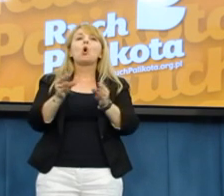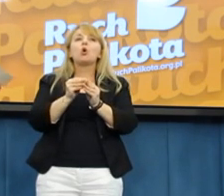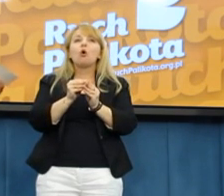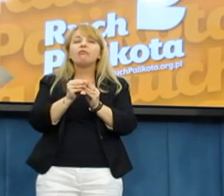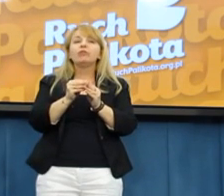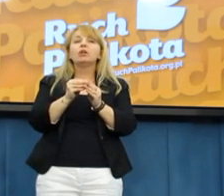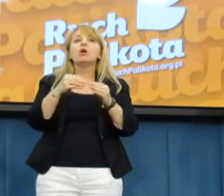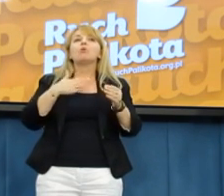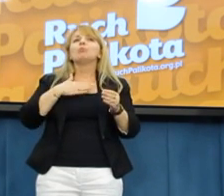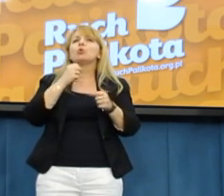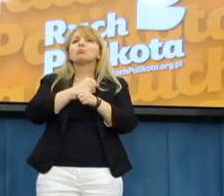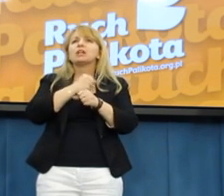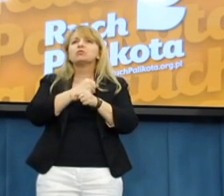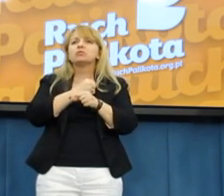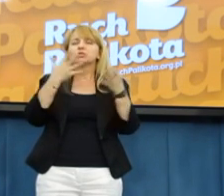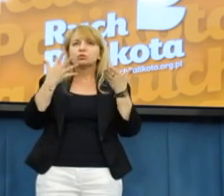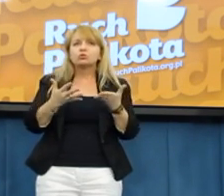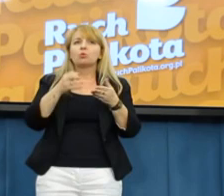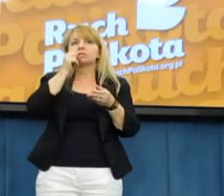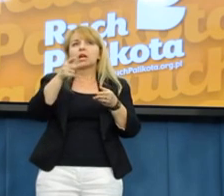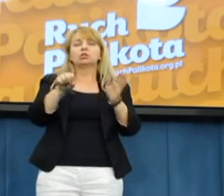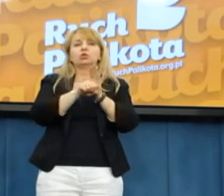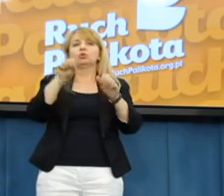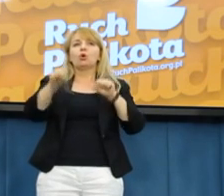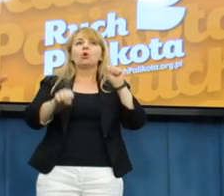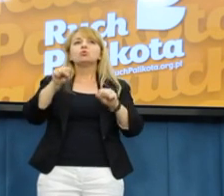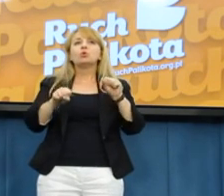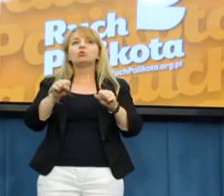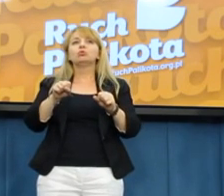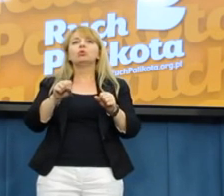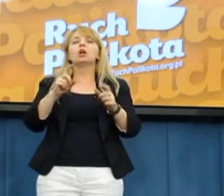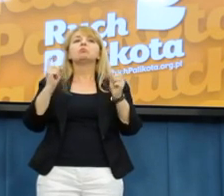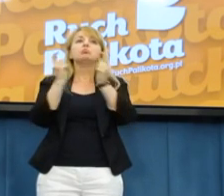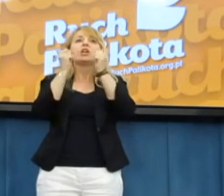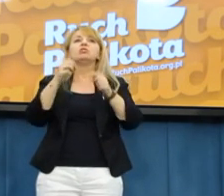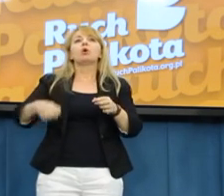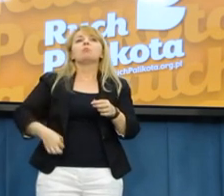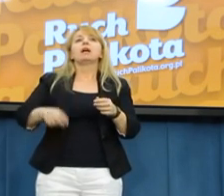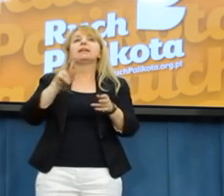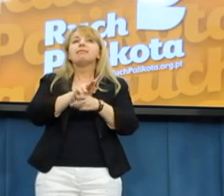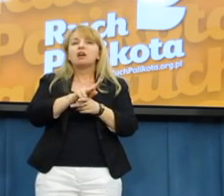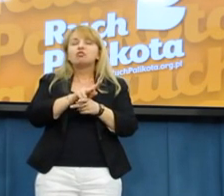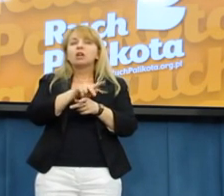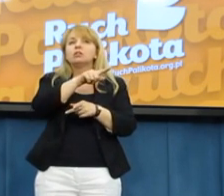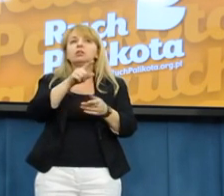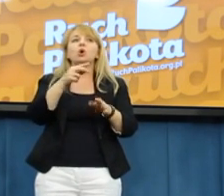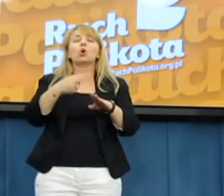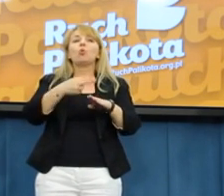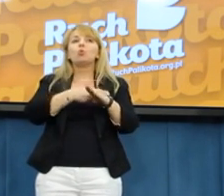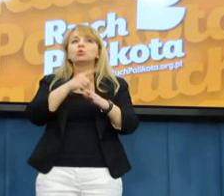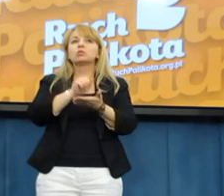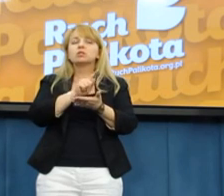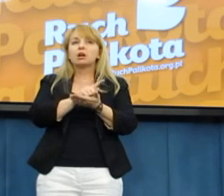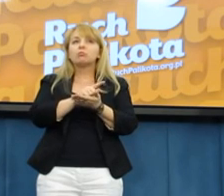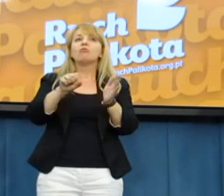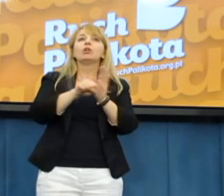I moi pracownicy mają zamiast złożyć pozew zbiorowy przeciwko pani Naczelnik do sądu powszechnego. Ktoś musi zacząć ponosić